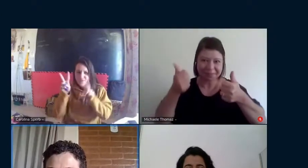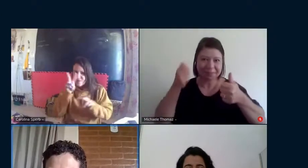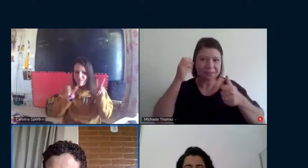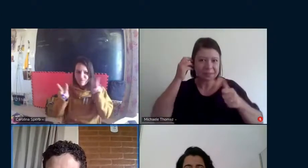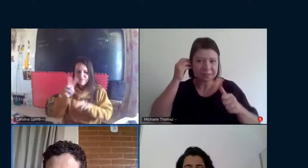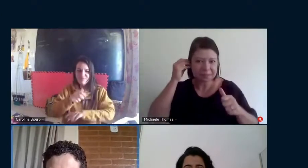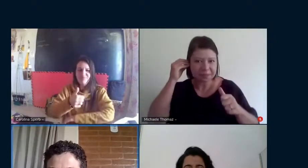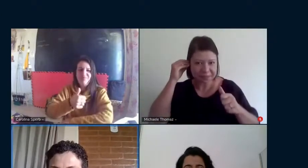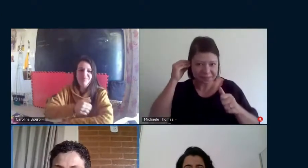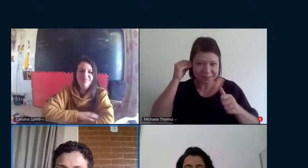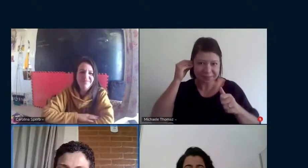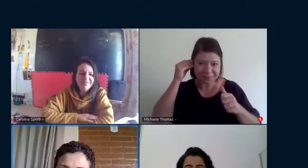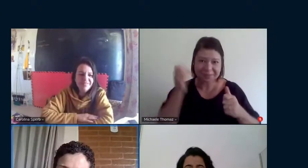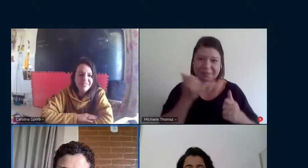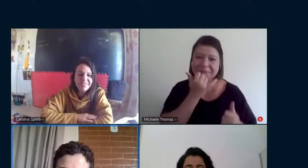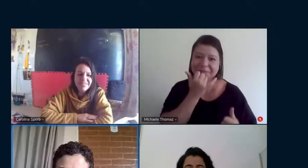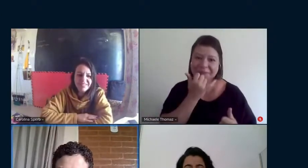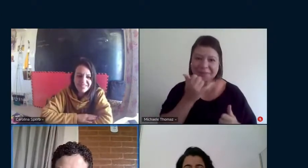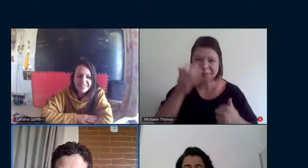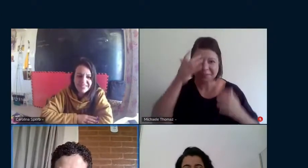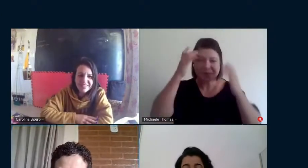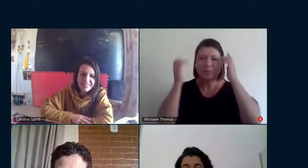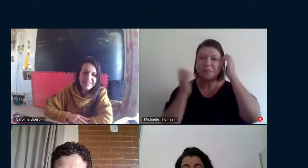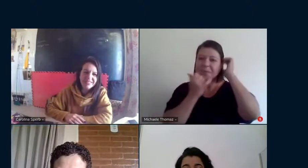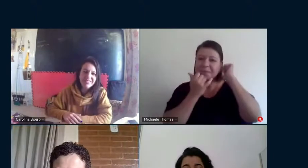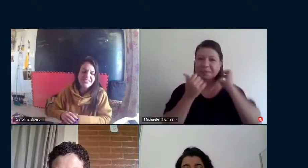Me desculpe, eu não havia visto.